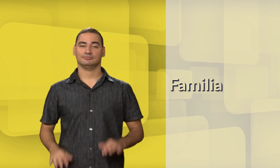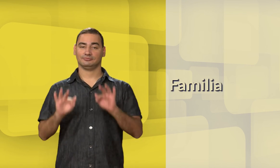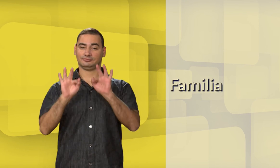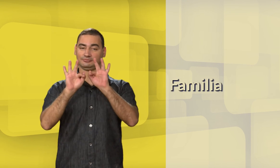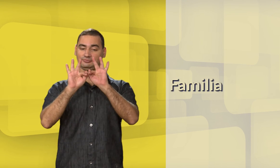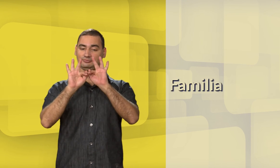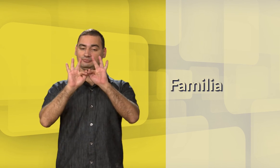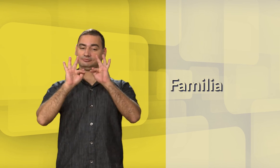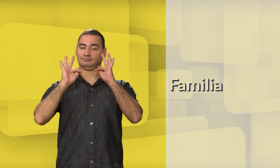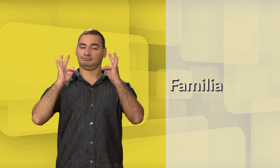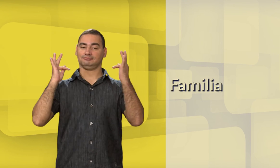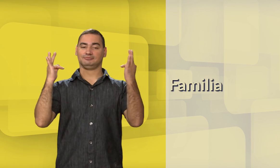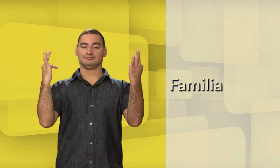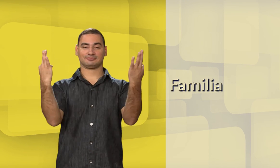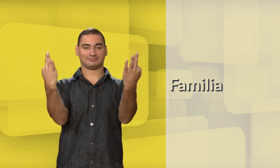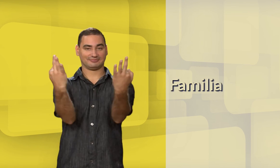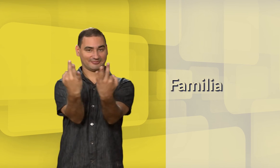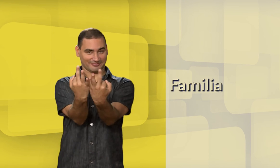Família